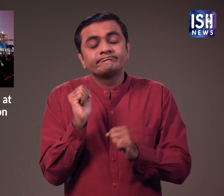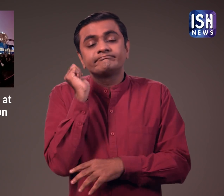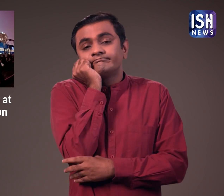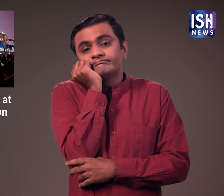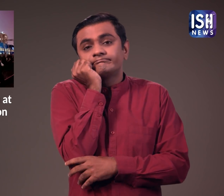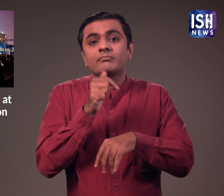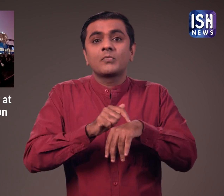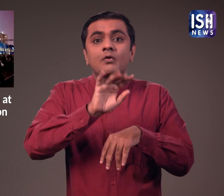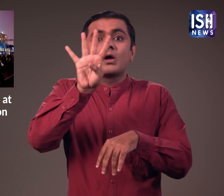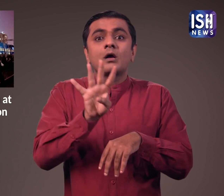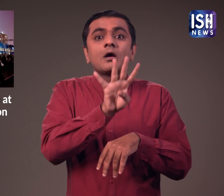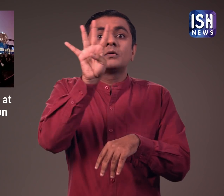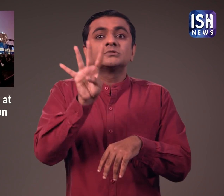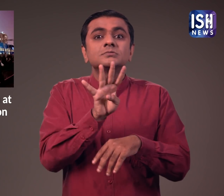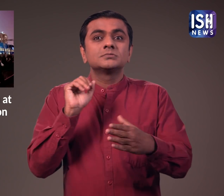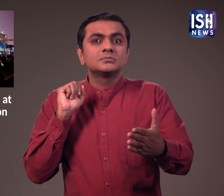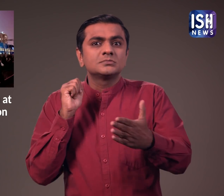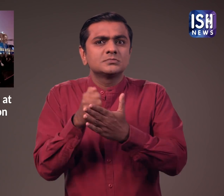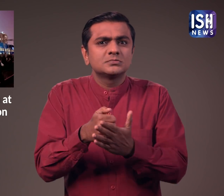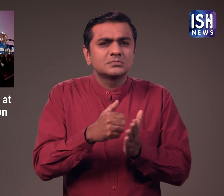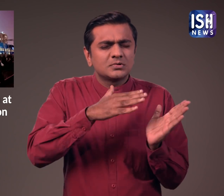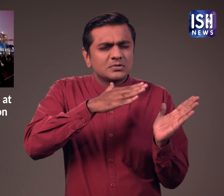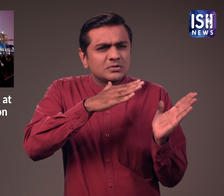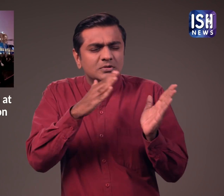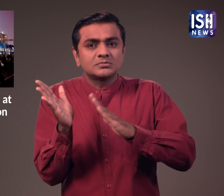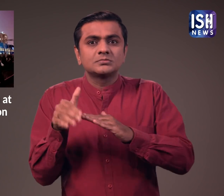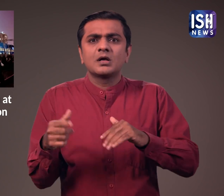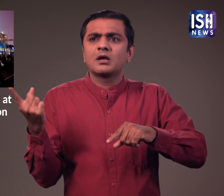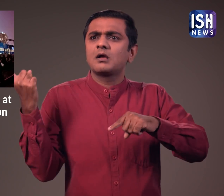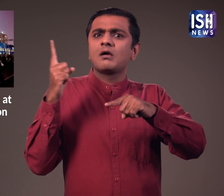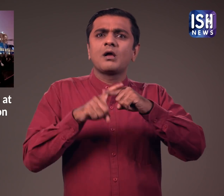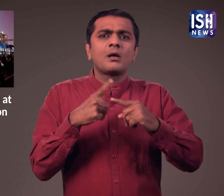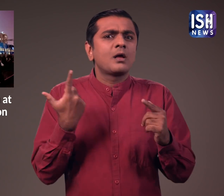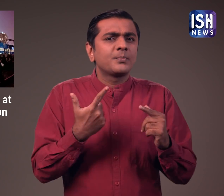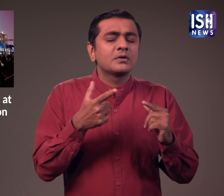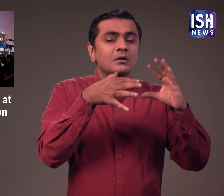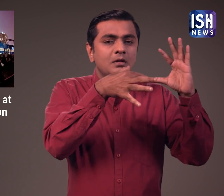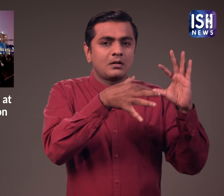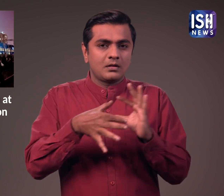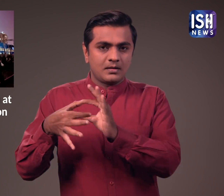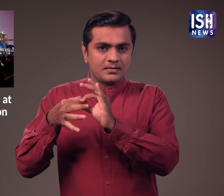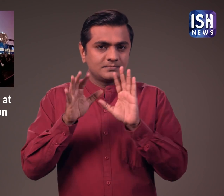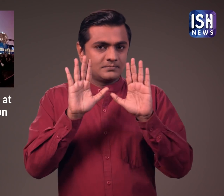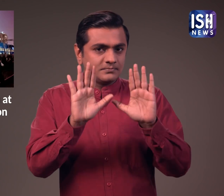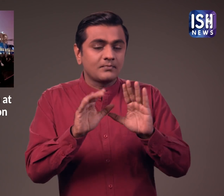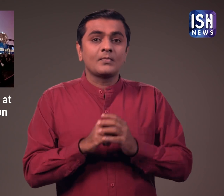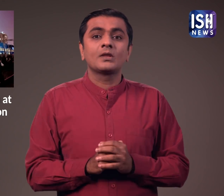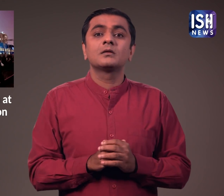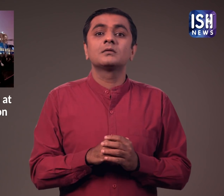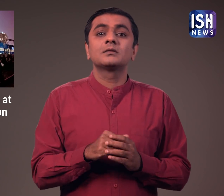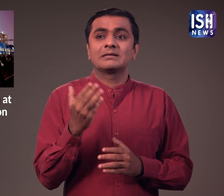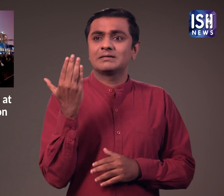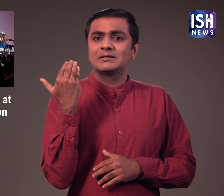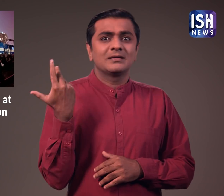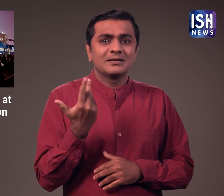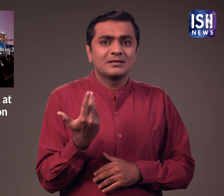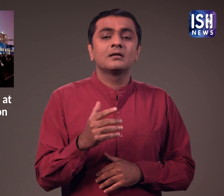रहे और काफी देर से आफिस पहुचे तो ये हुआ था 15 अप्रेल 2022